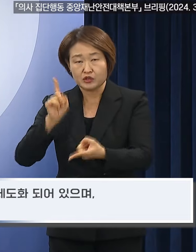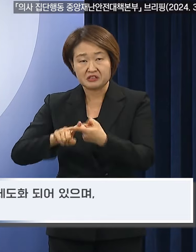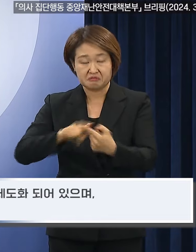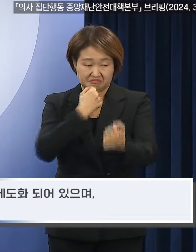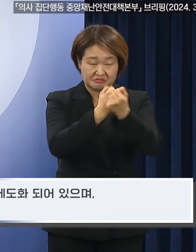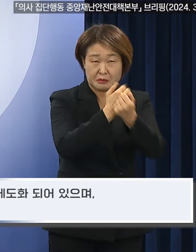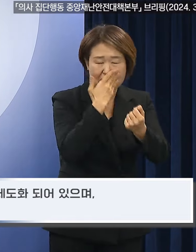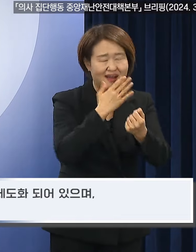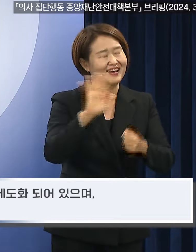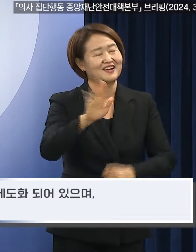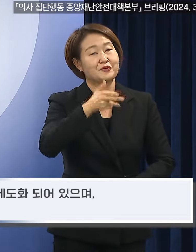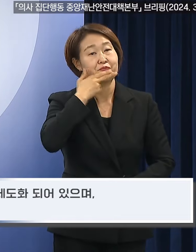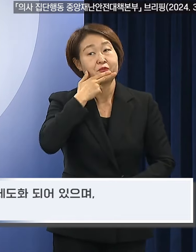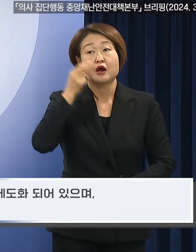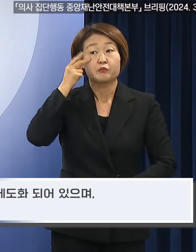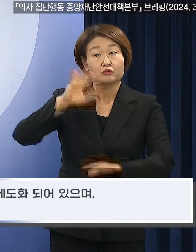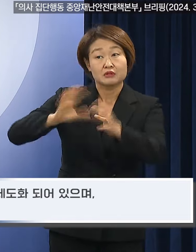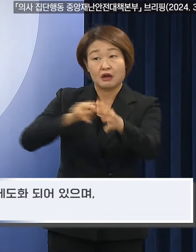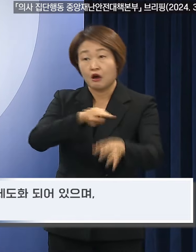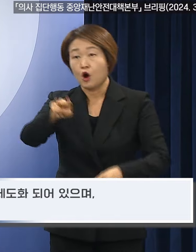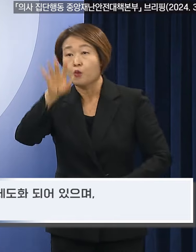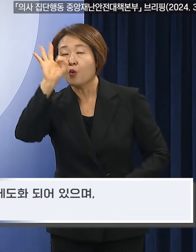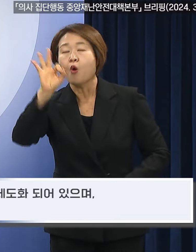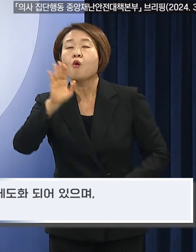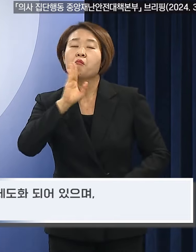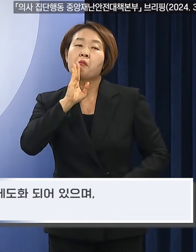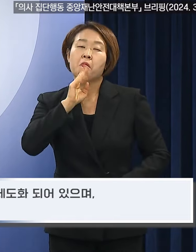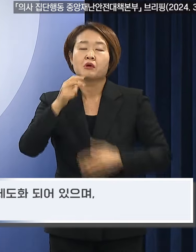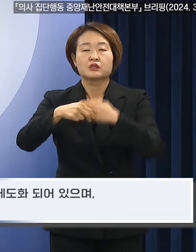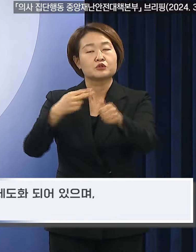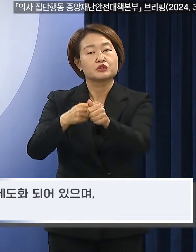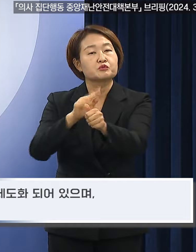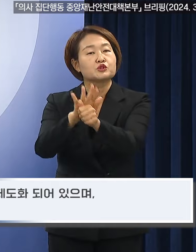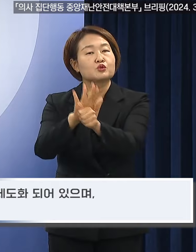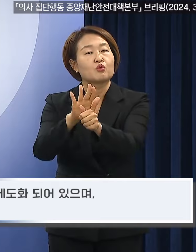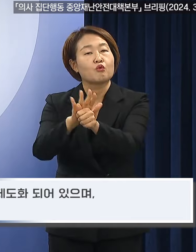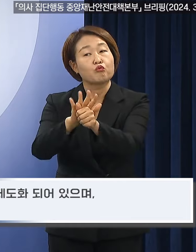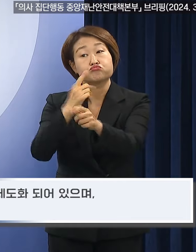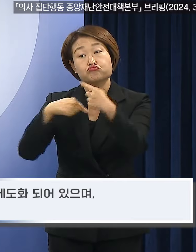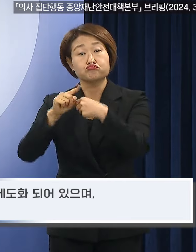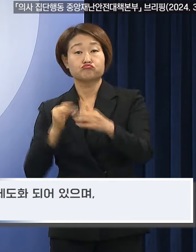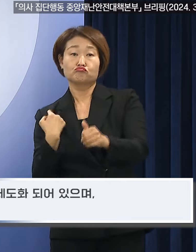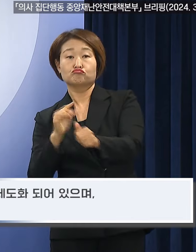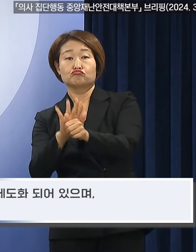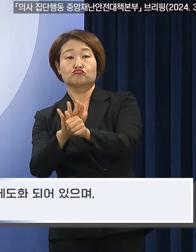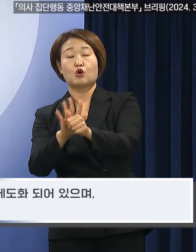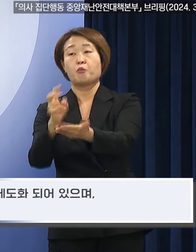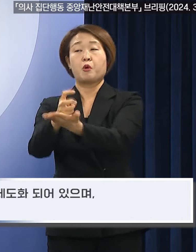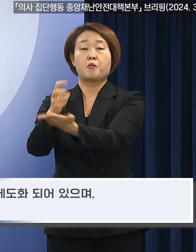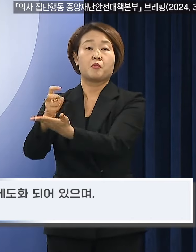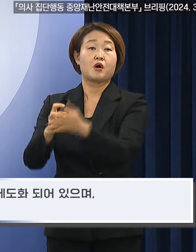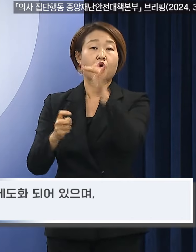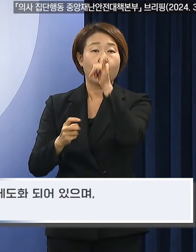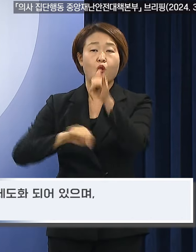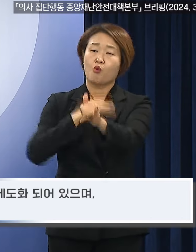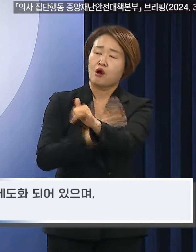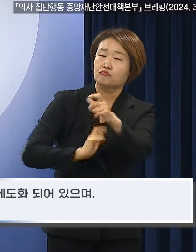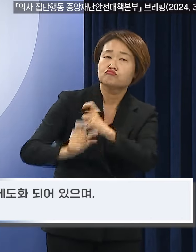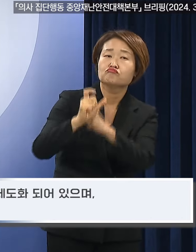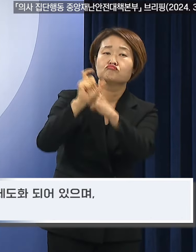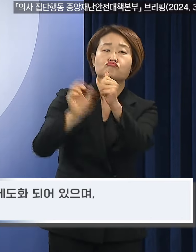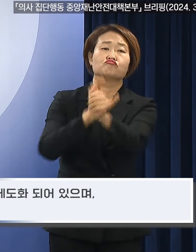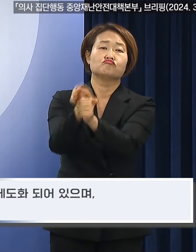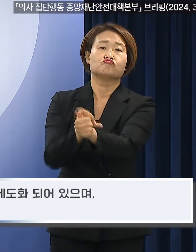미국 등 주요국은 이미 진료지원 간호사가 제도화되어 있으며, 더 많은 권한을 부여하고